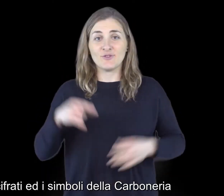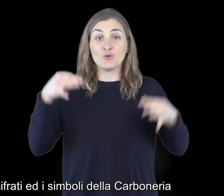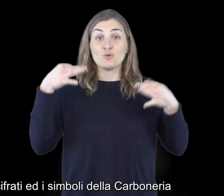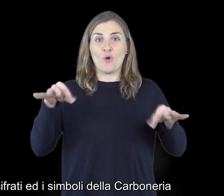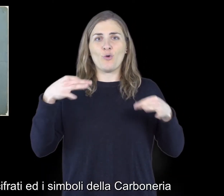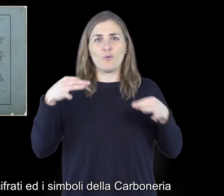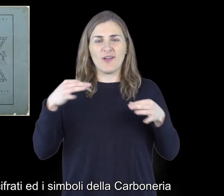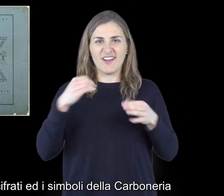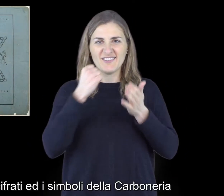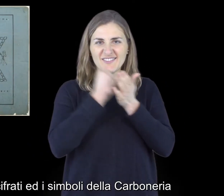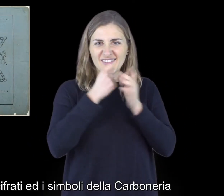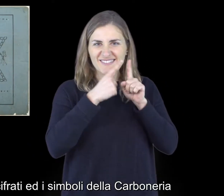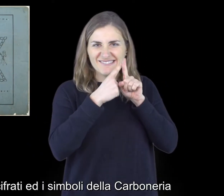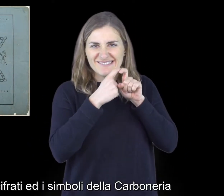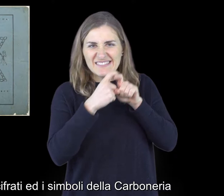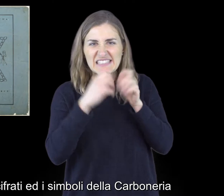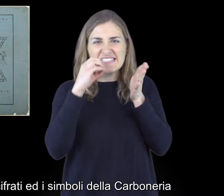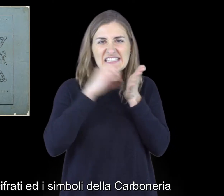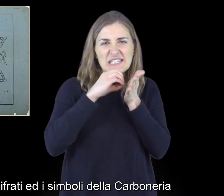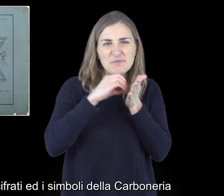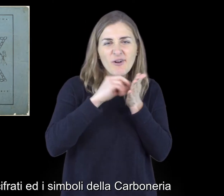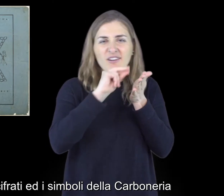I documenti cifrati ed i simboli della carboneria